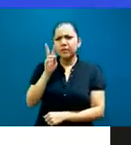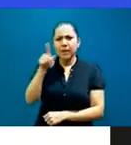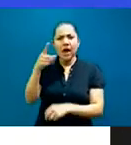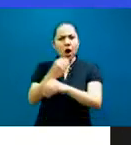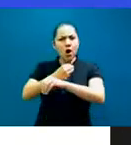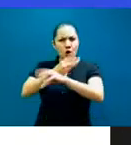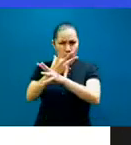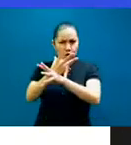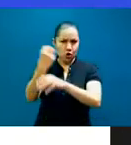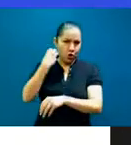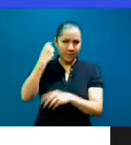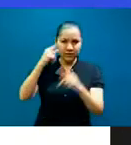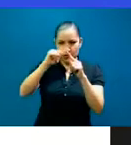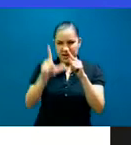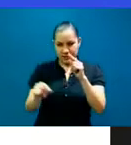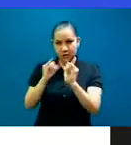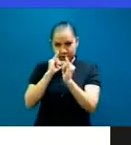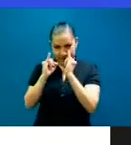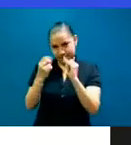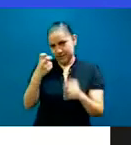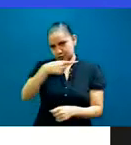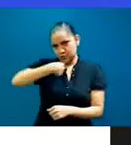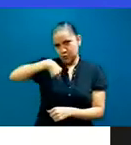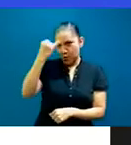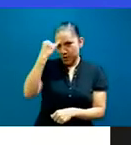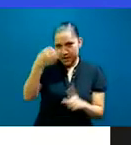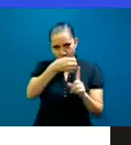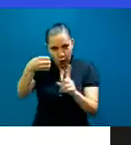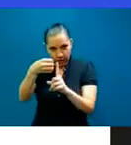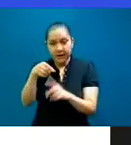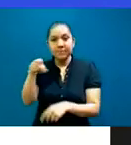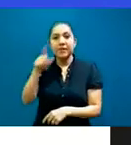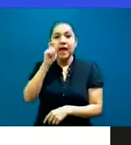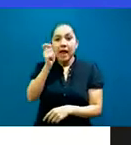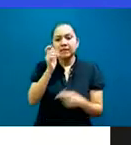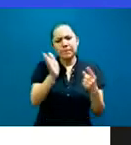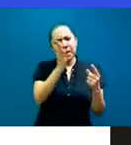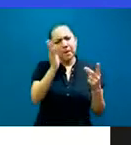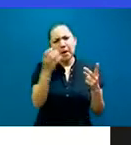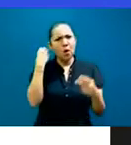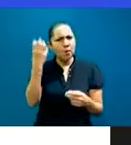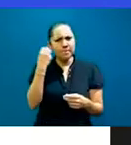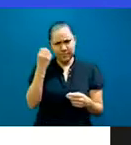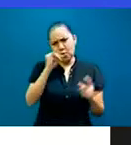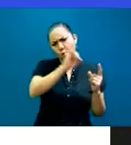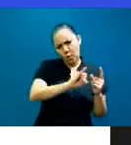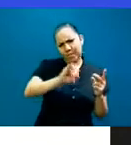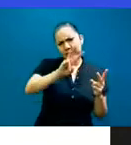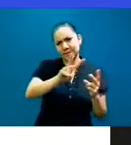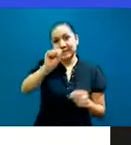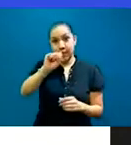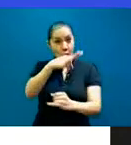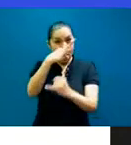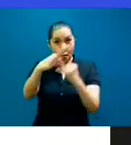que estamos instaurando. Y ahí es la última presentación porque esto ya comenzó desde el jueves. Pero bueno,